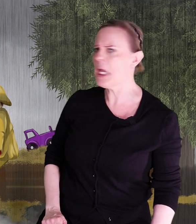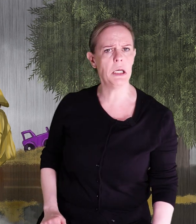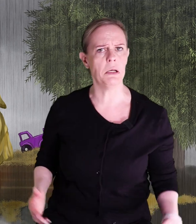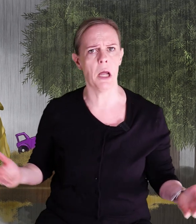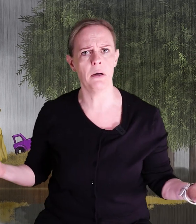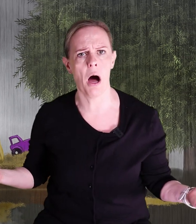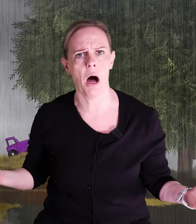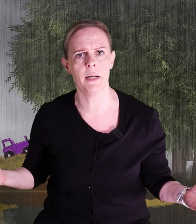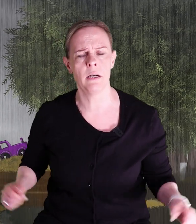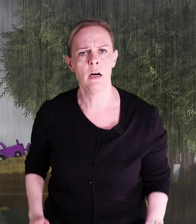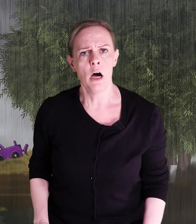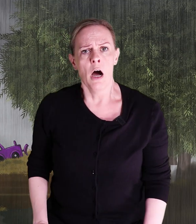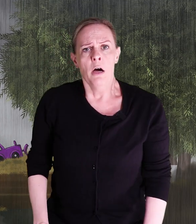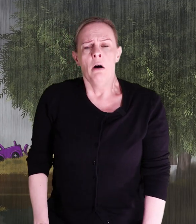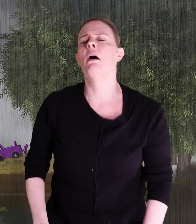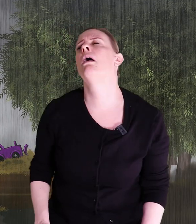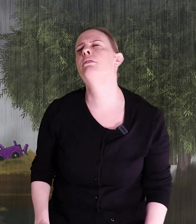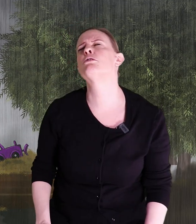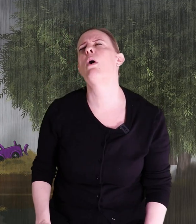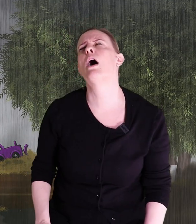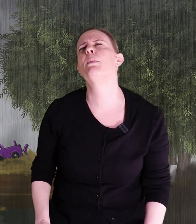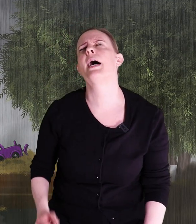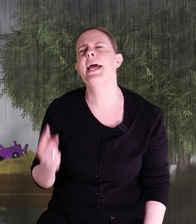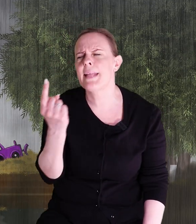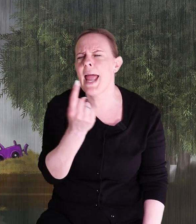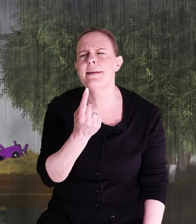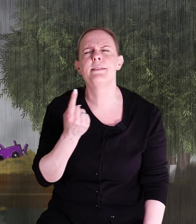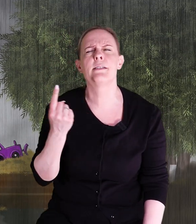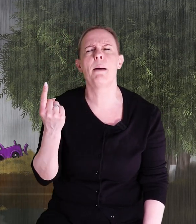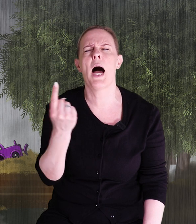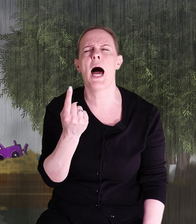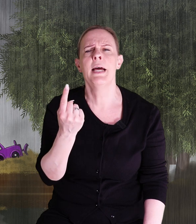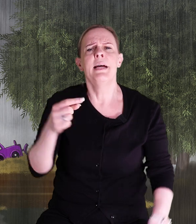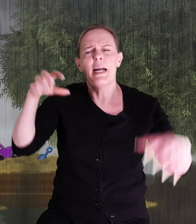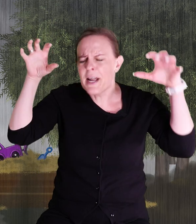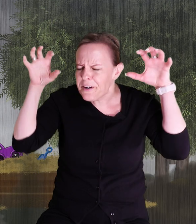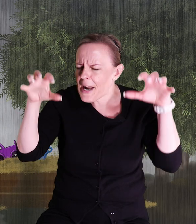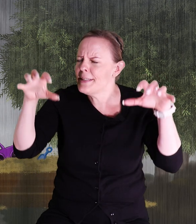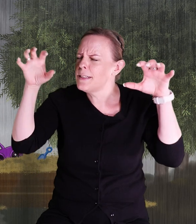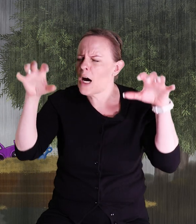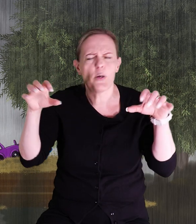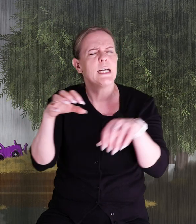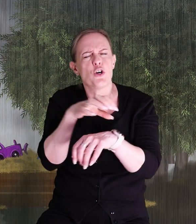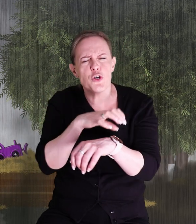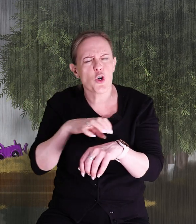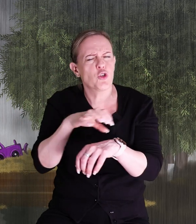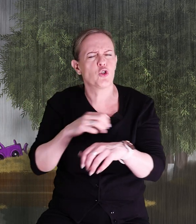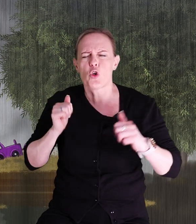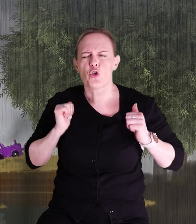Ingen aning. Nu står han ju bara helt ensam här när det regnar och det är grått och